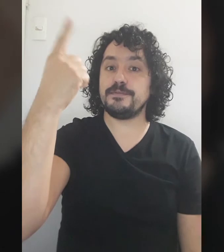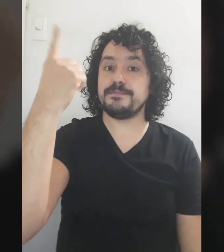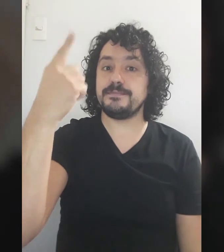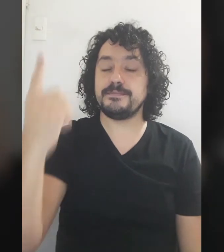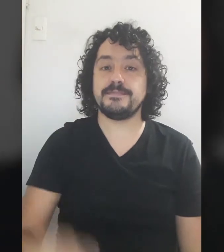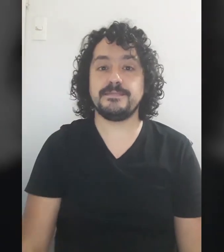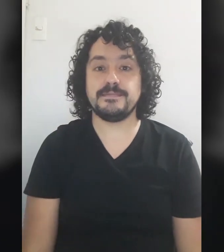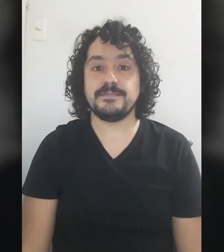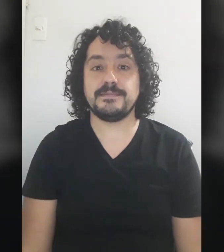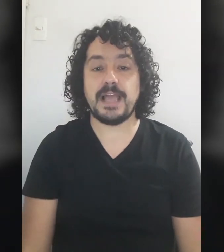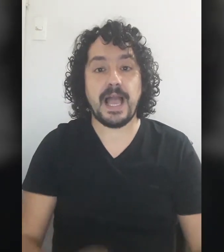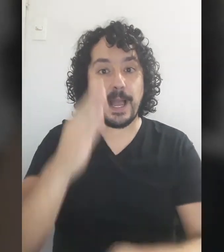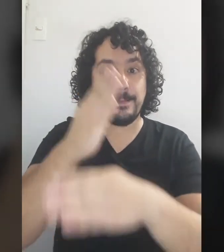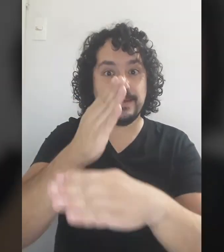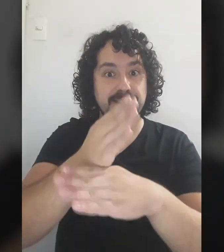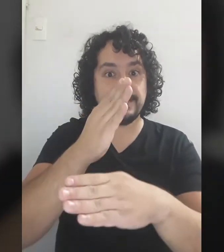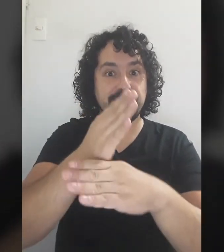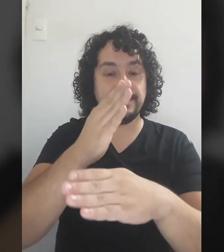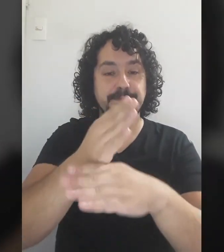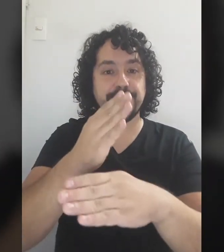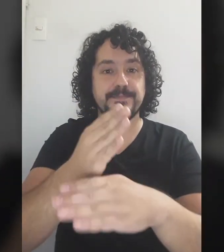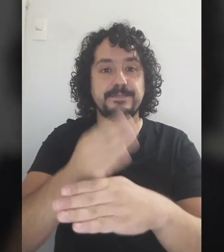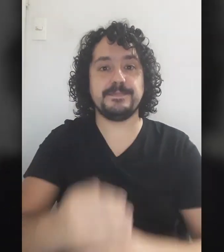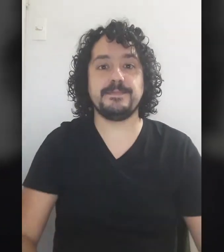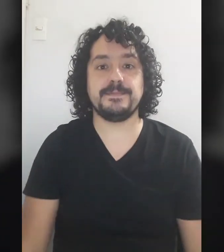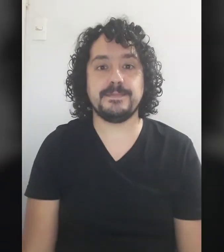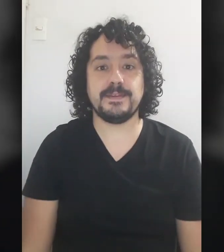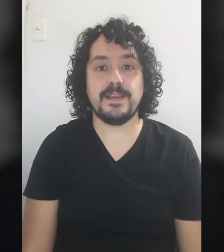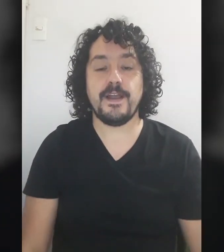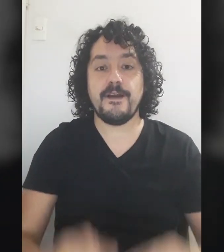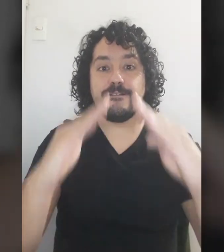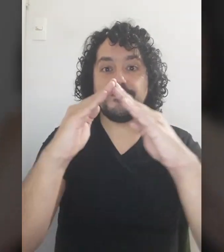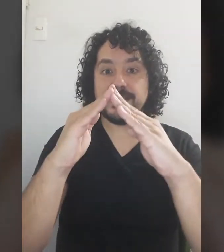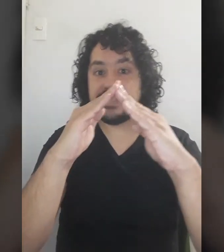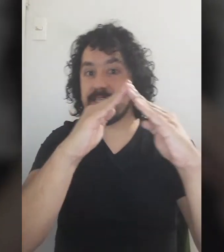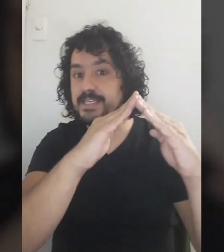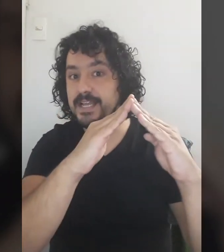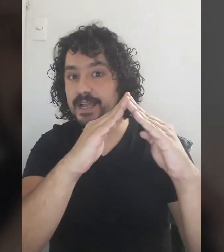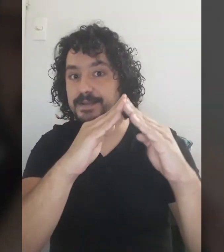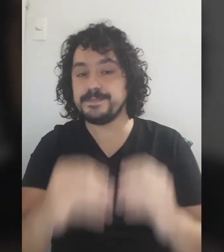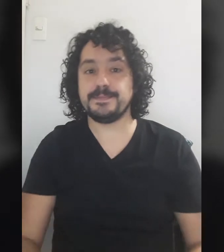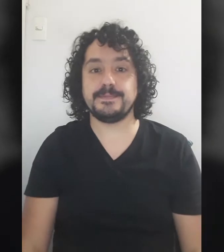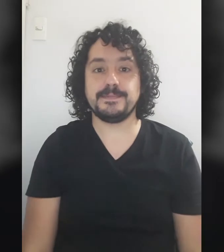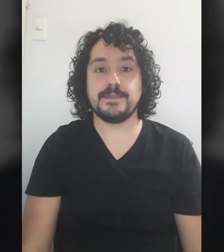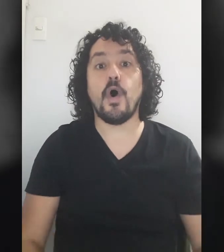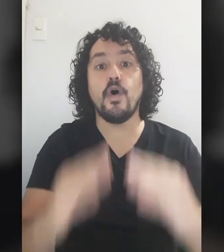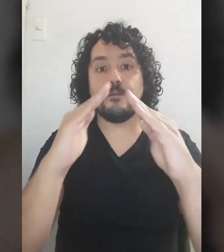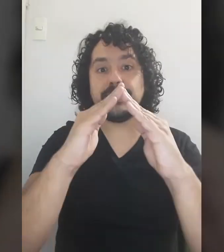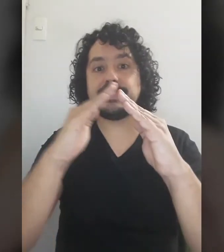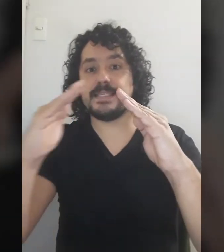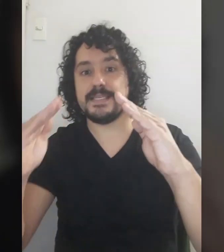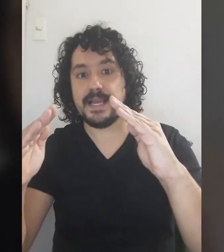Amante Vecina Vecina vecina